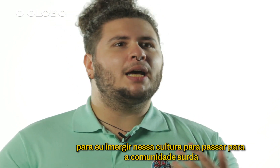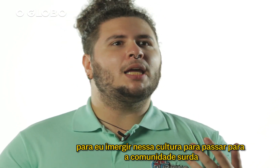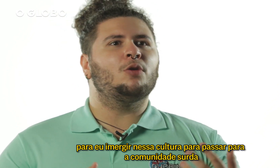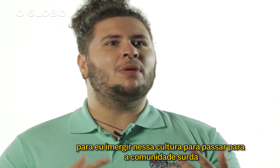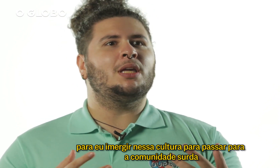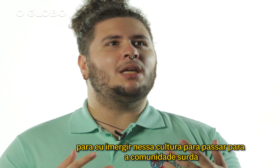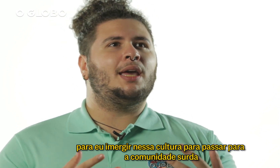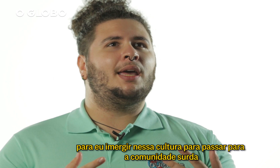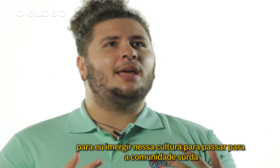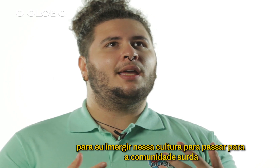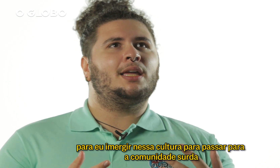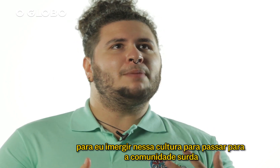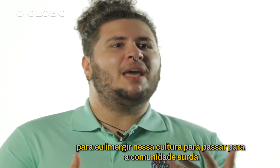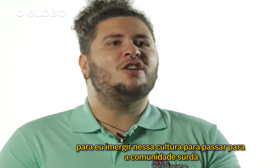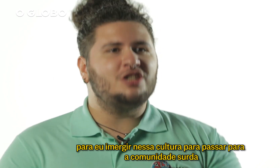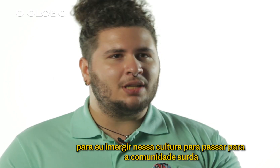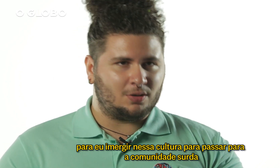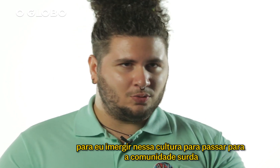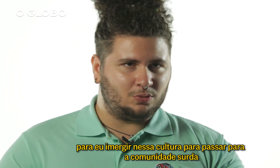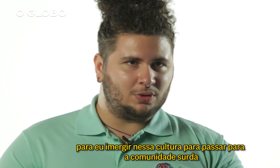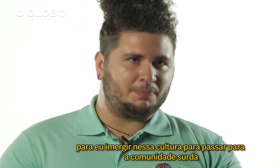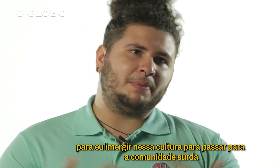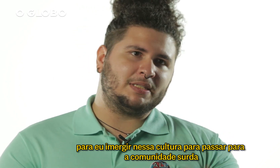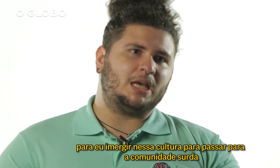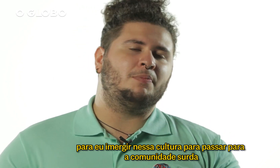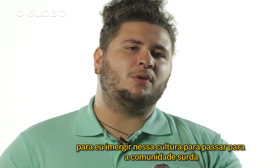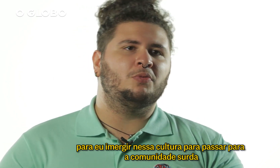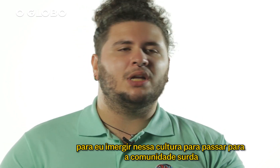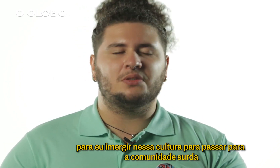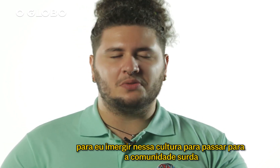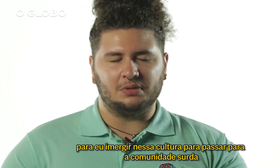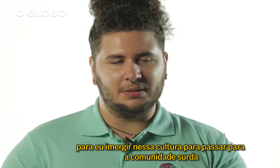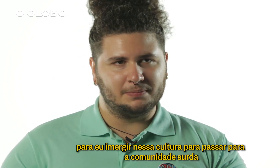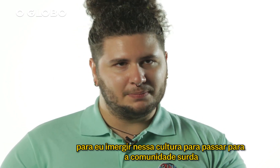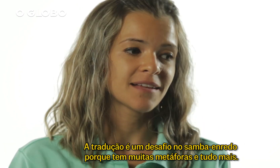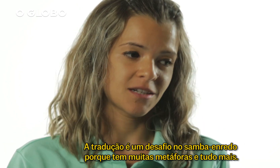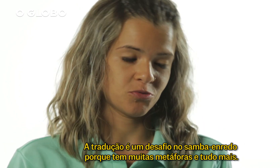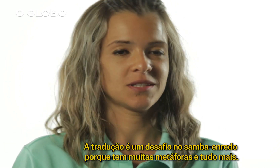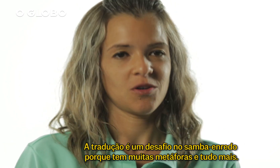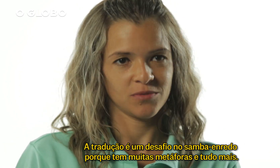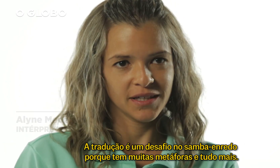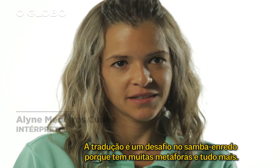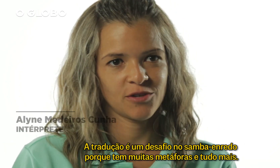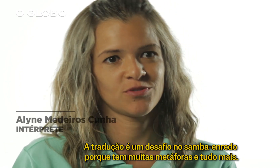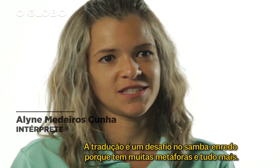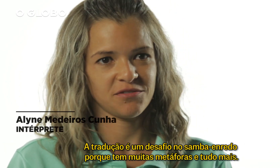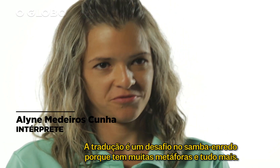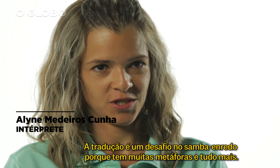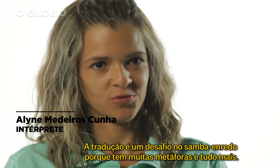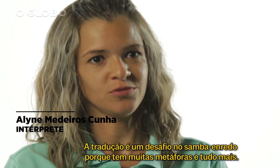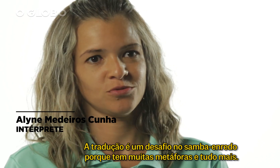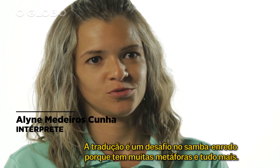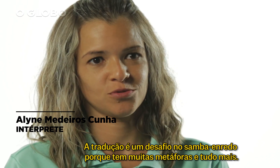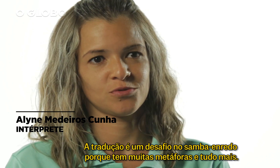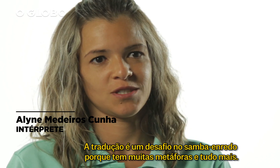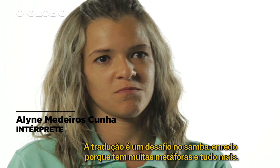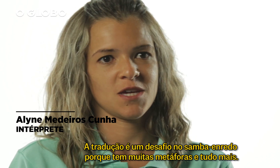eu me emergir nessa cultura para passar para a comunidade surda. A tradução é um desafio no samba